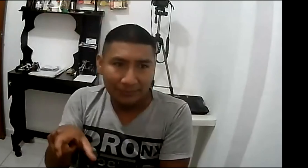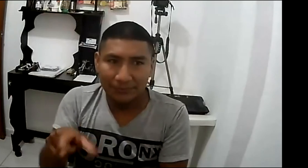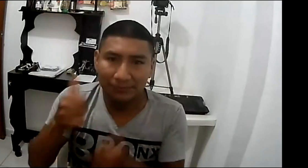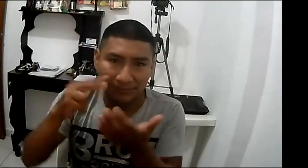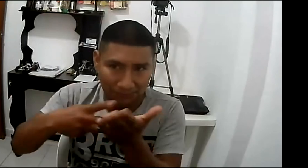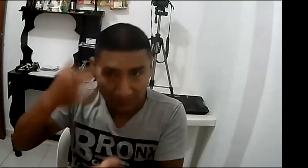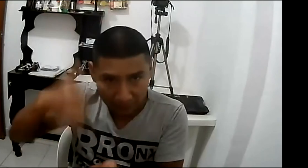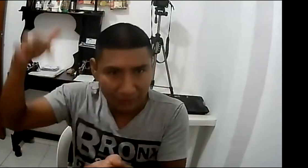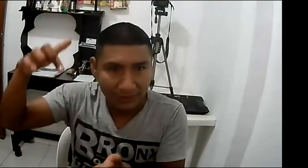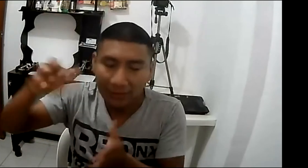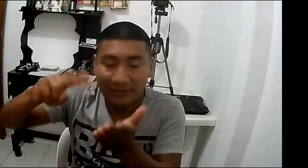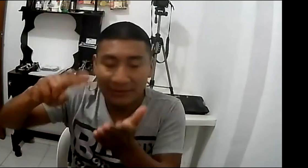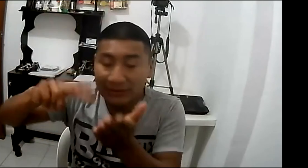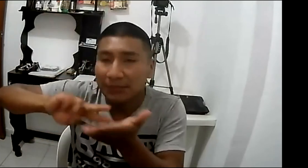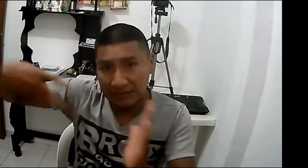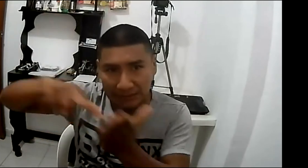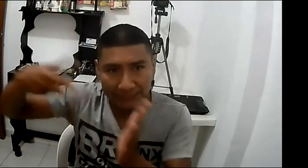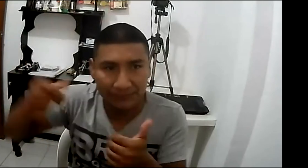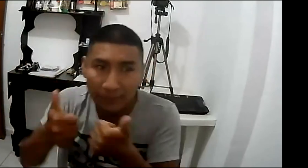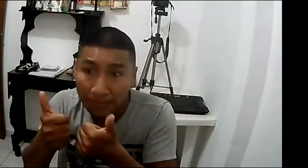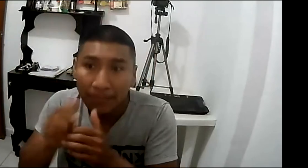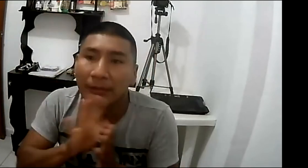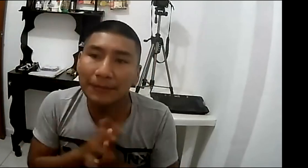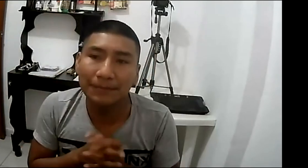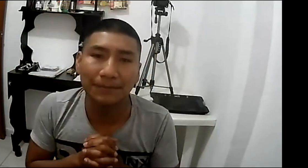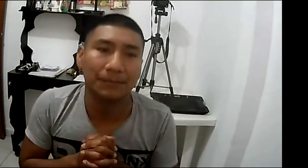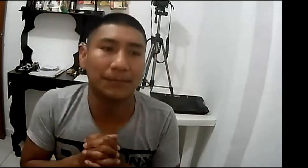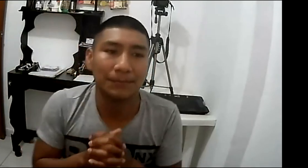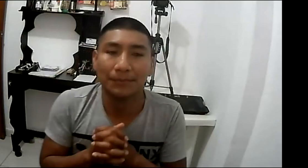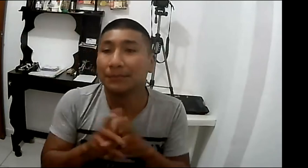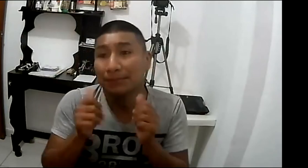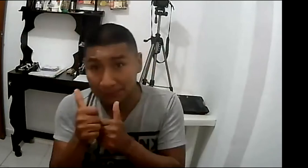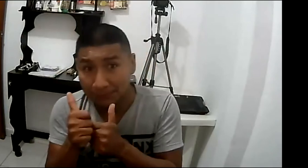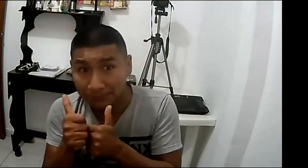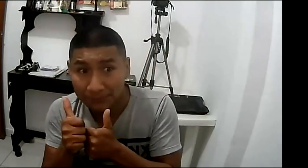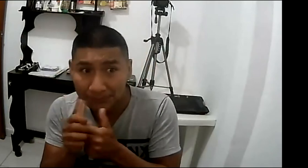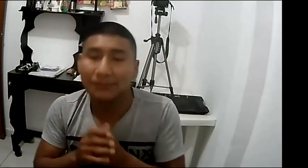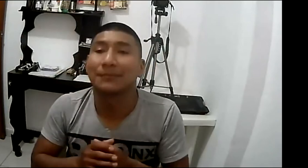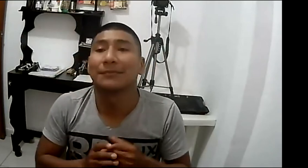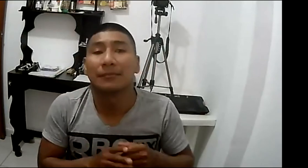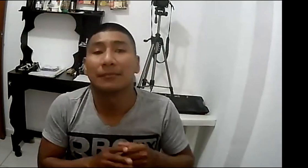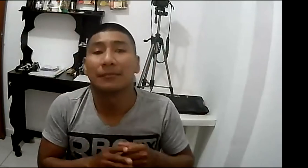en la tecnología para sordos y sordos en la tecnología que es ahí en los 5 meses sí